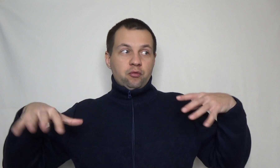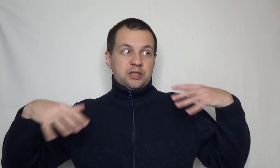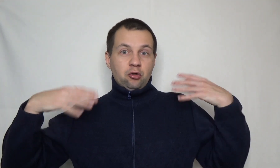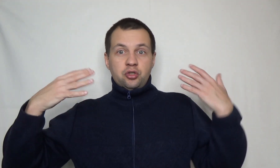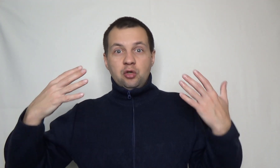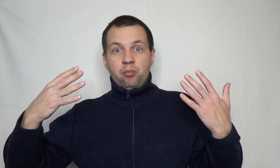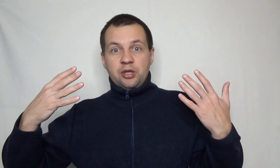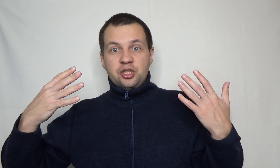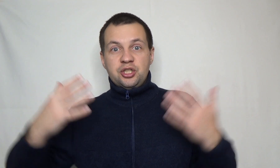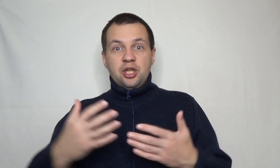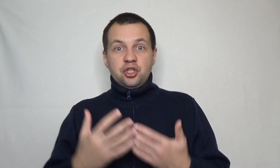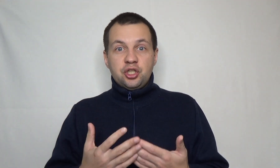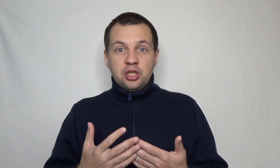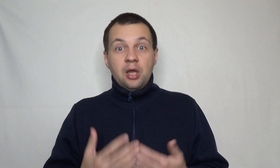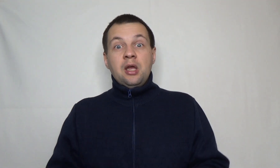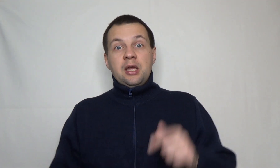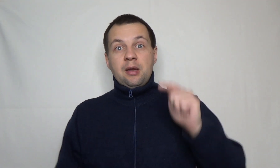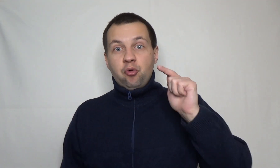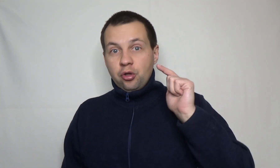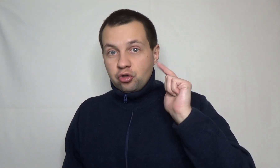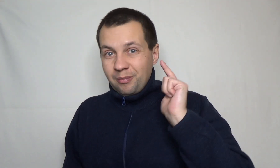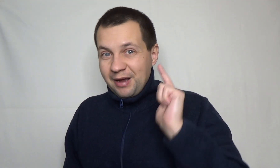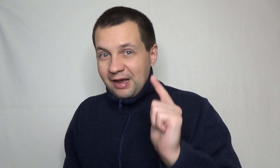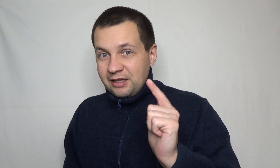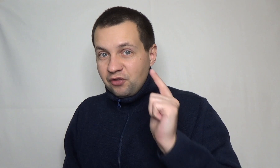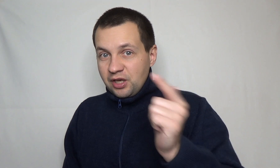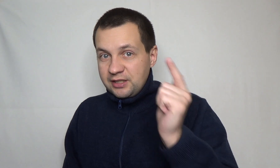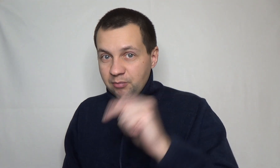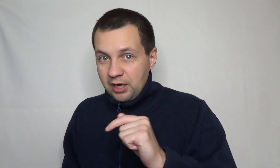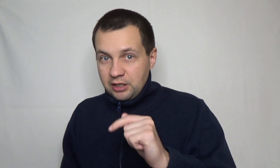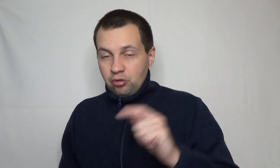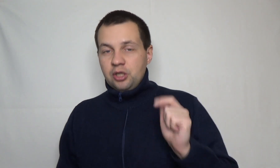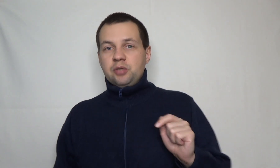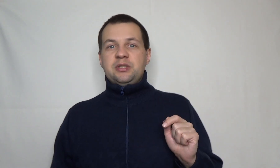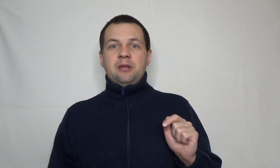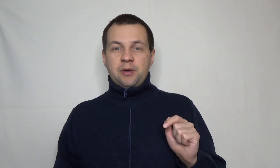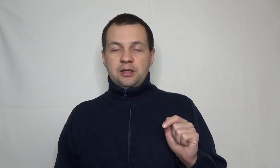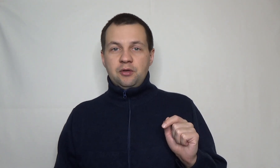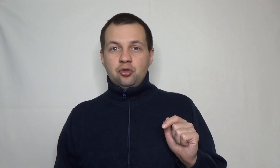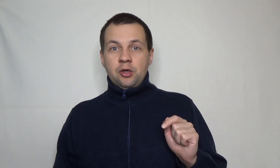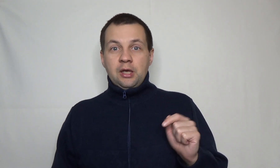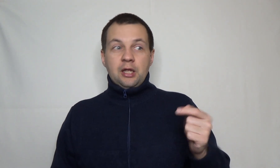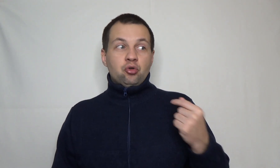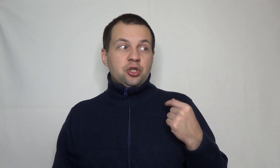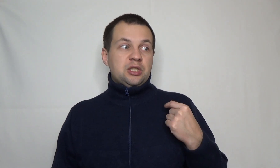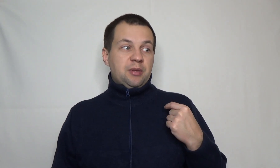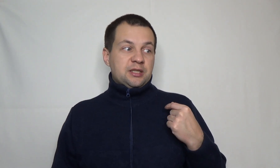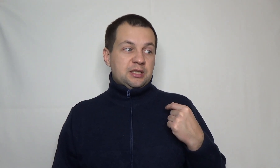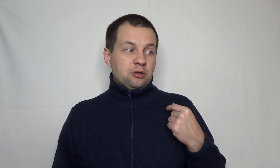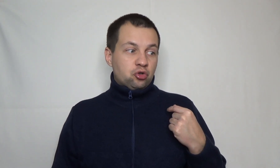восстановится, его продашь и сделаешь иксы. И я понял то, что богатый в кризис богатеют. Я даже писал про это видео. Я тоже на себе осознал, то,